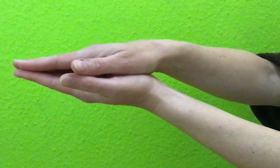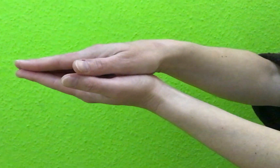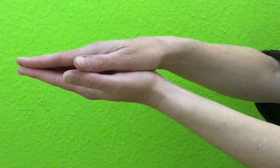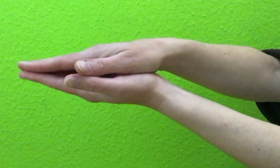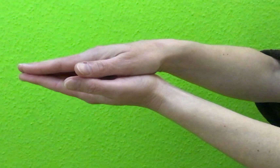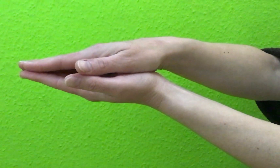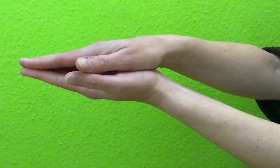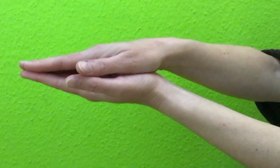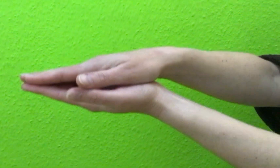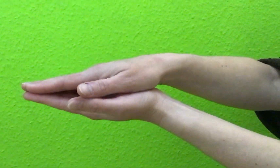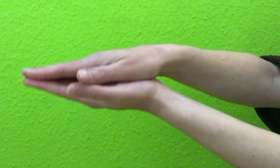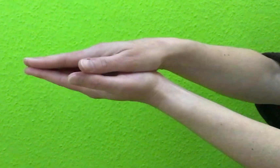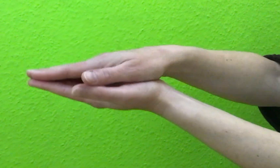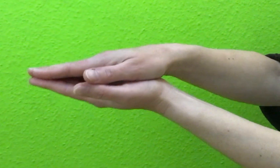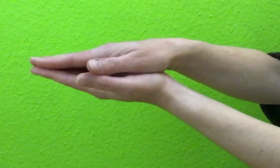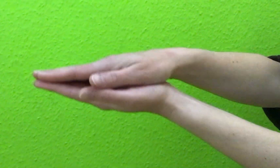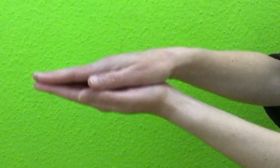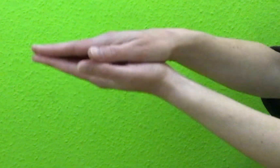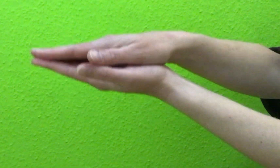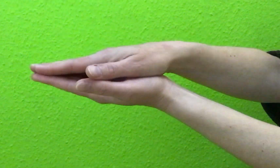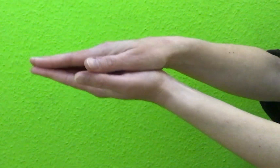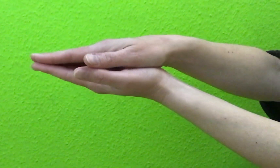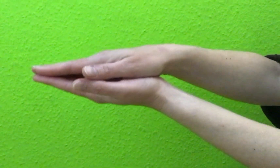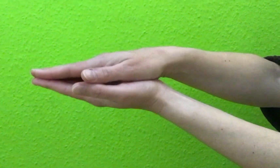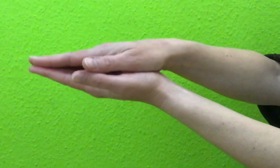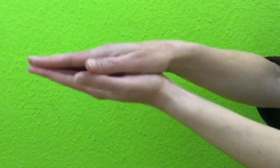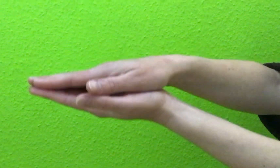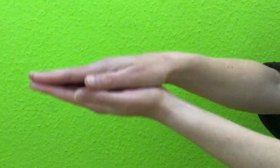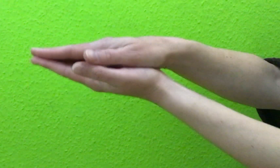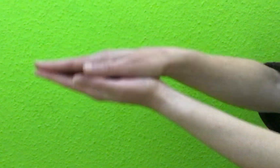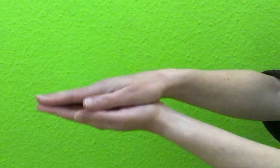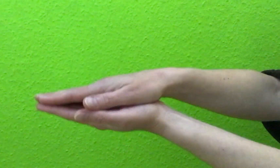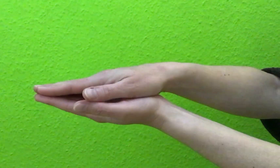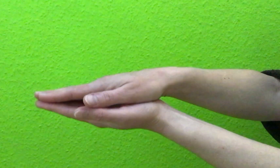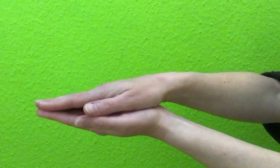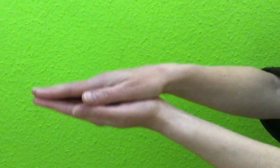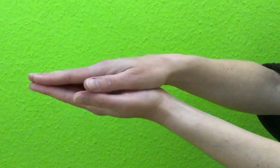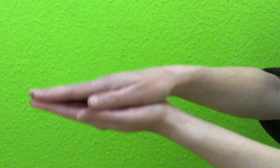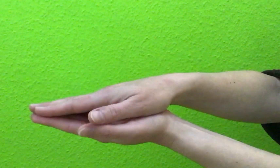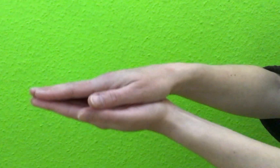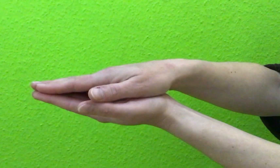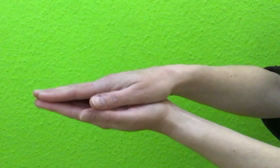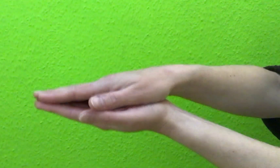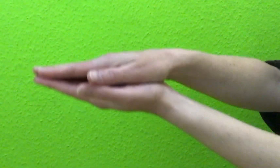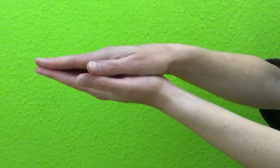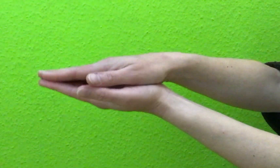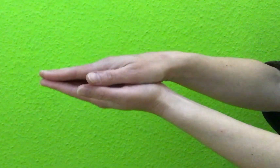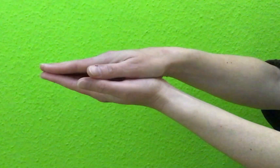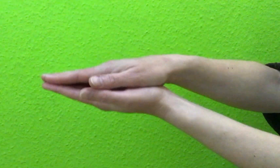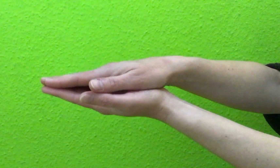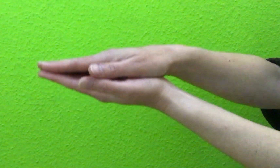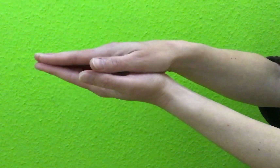Was kommt denn da, was kommt denn da, das Krokodil aus